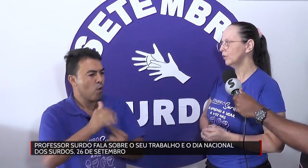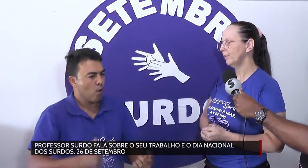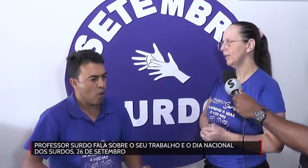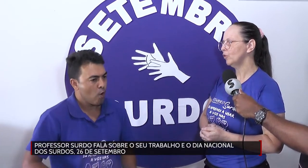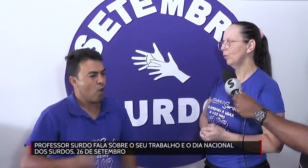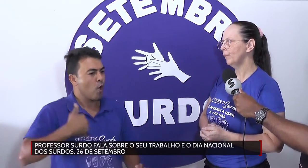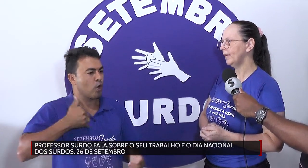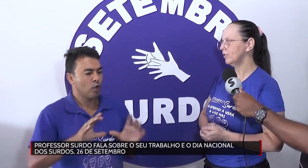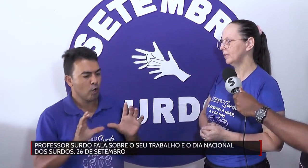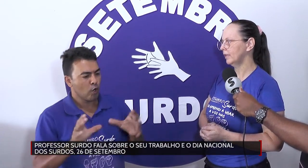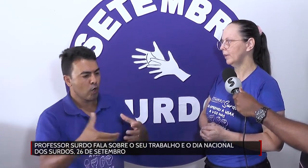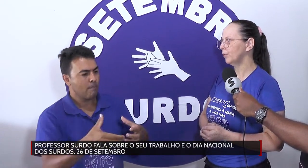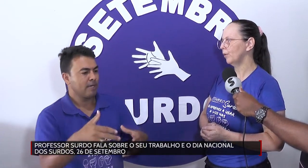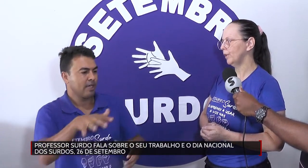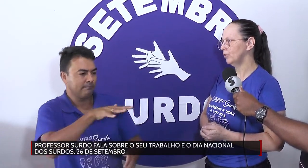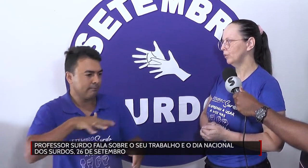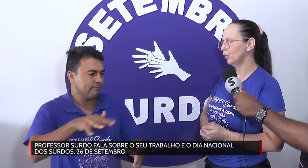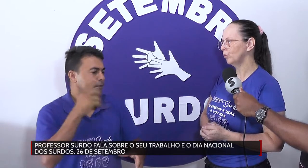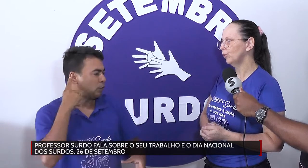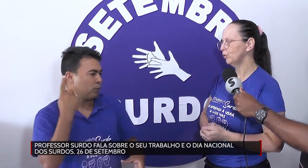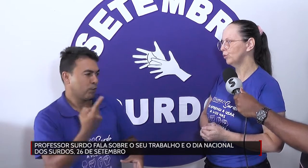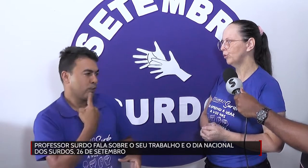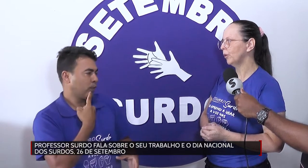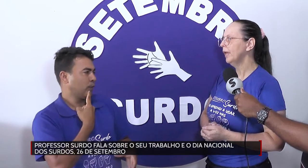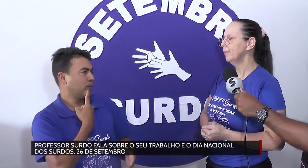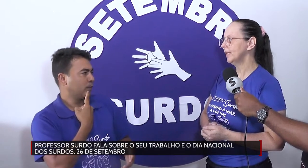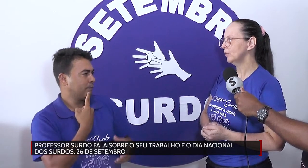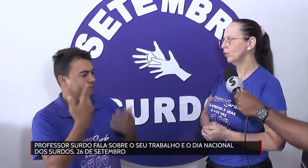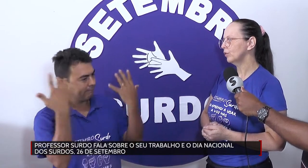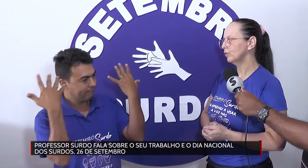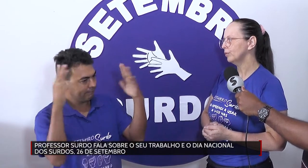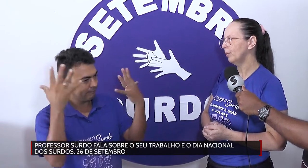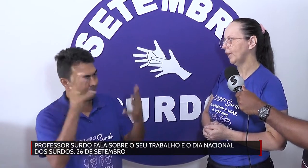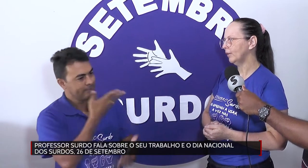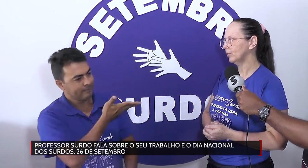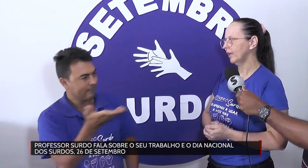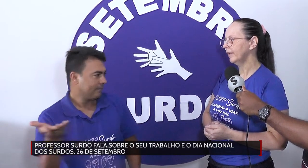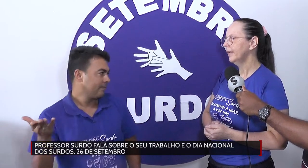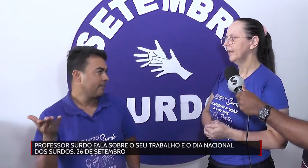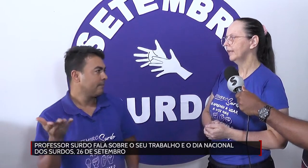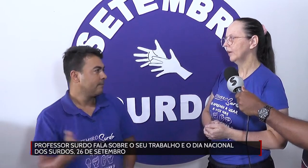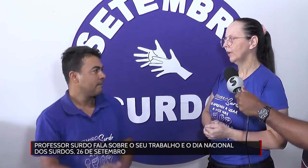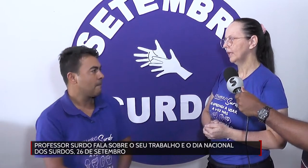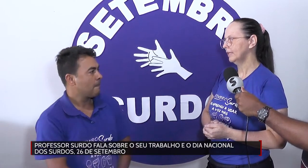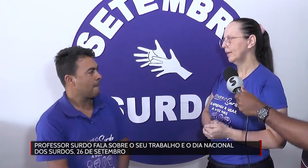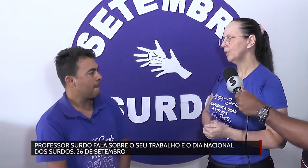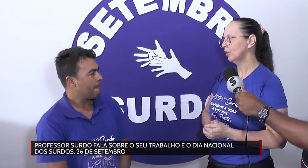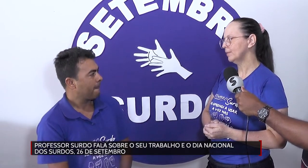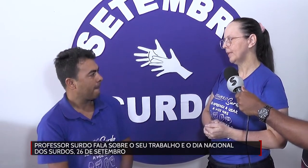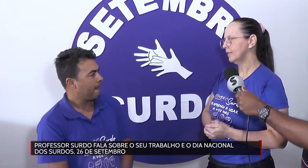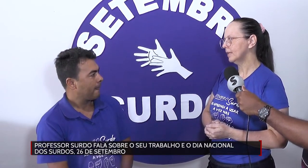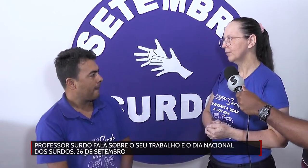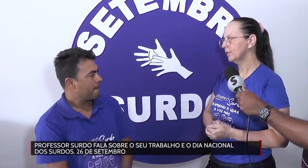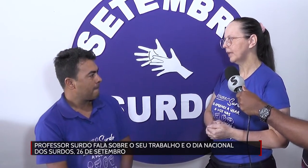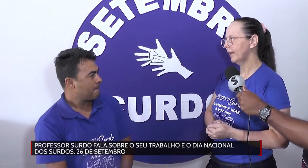somente o mês de setembro, que é o mês do orgulho surdo, mas em todos os momentos, né? Então, sempre nós precisamos ter